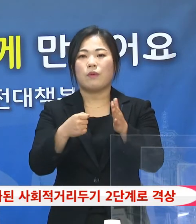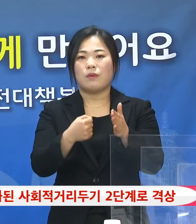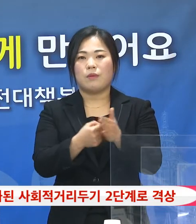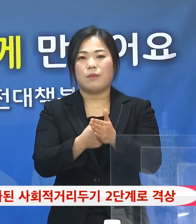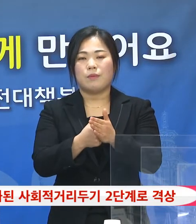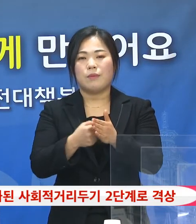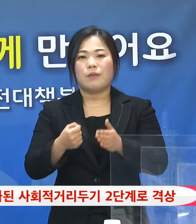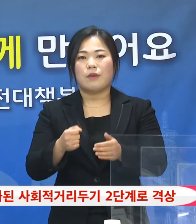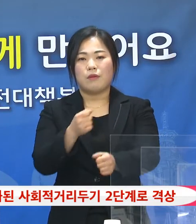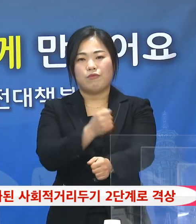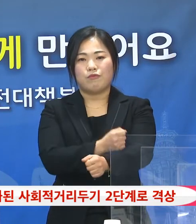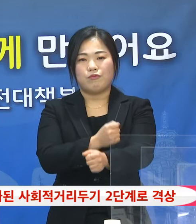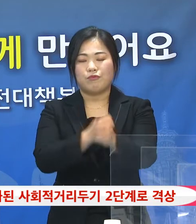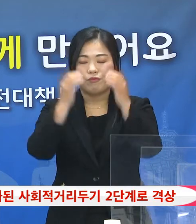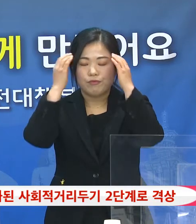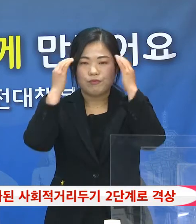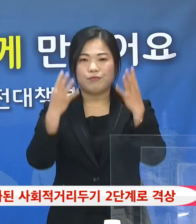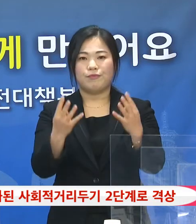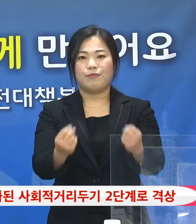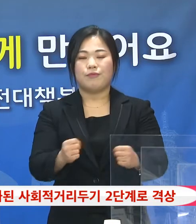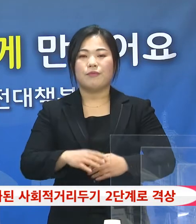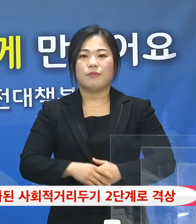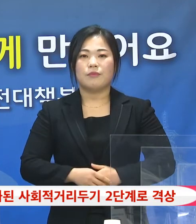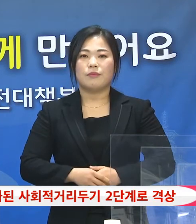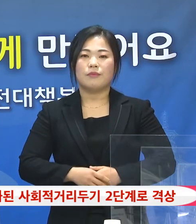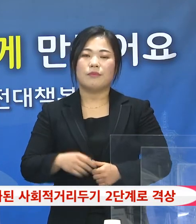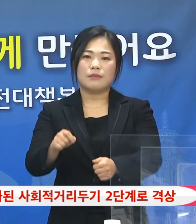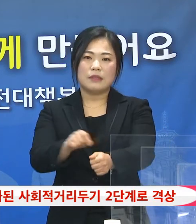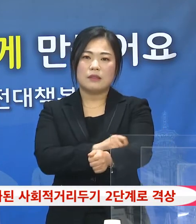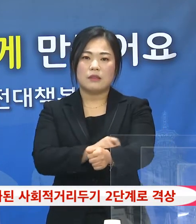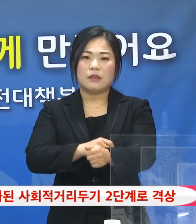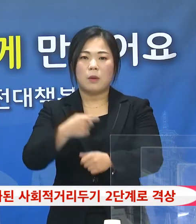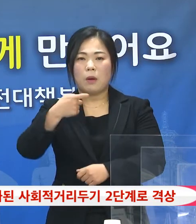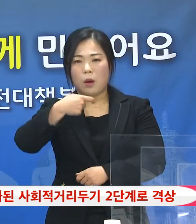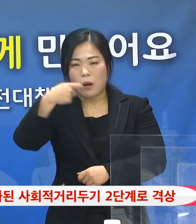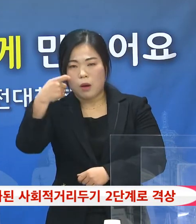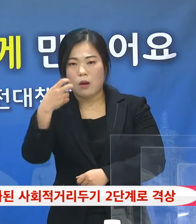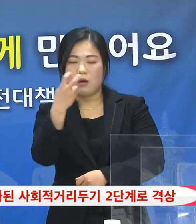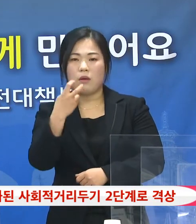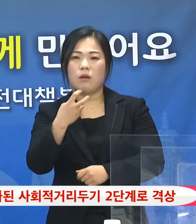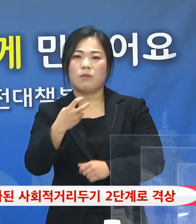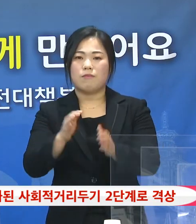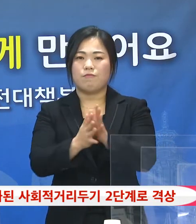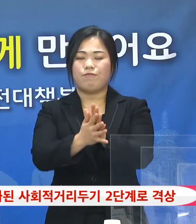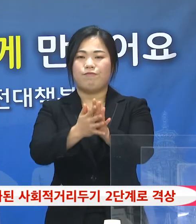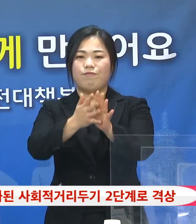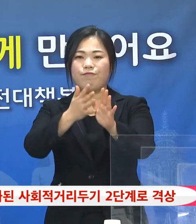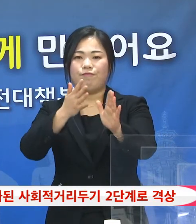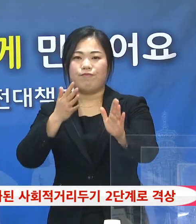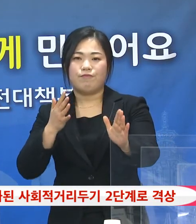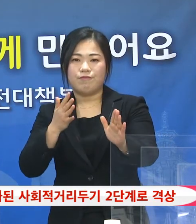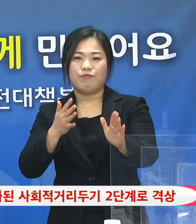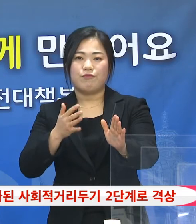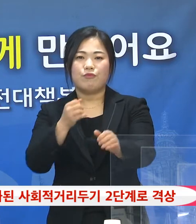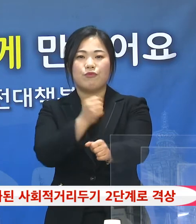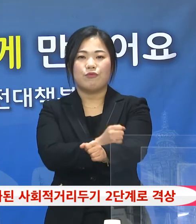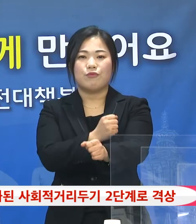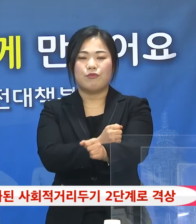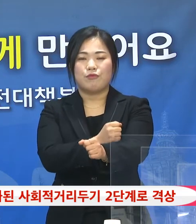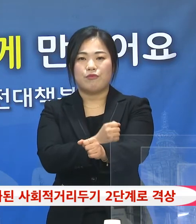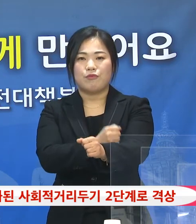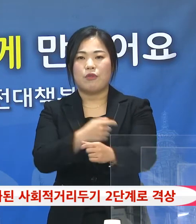얼마나 수고가 많으십니까? 특히 코로나 검사를 받으시느라 길게 줄을 서서 고생하신